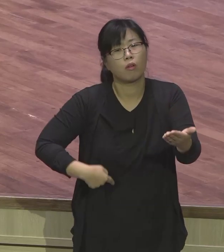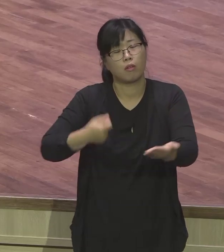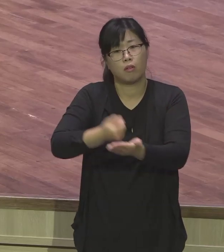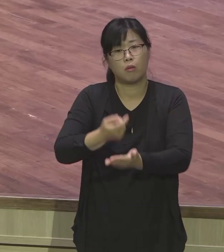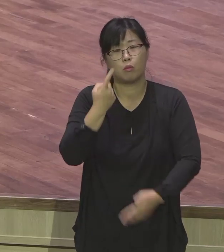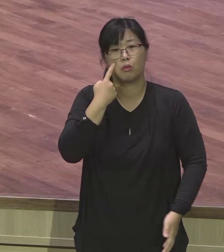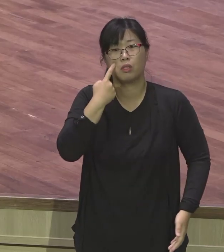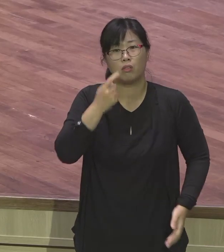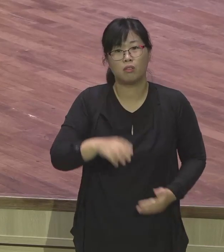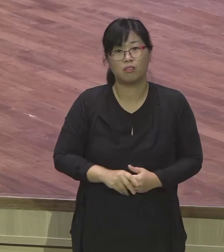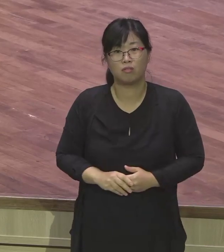가문의 영광이요.